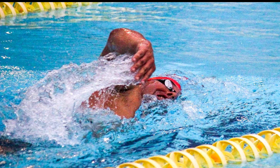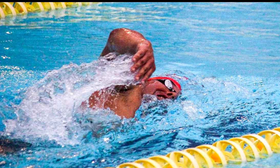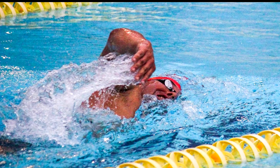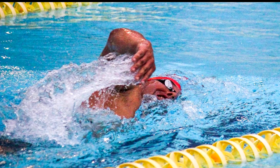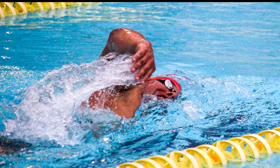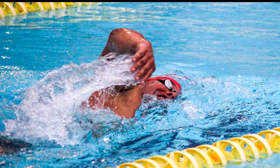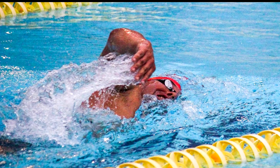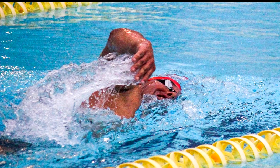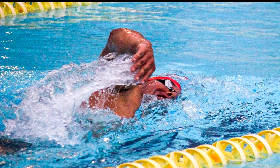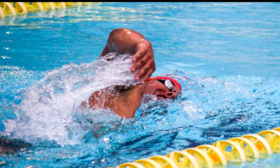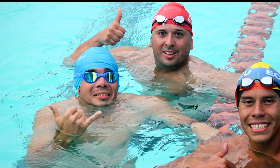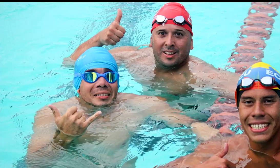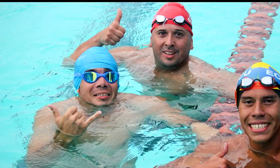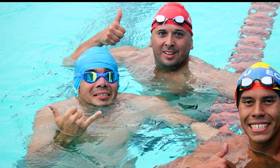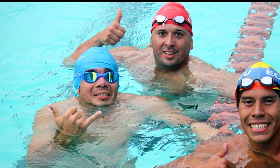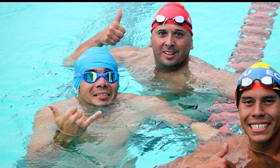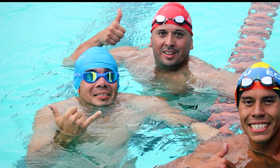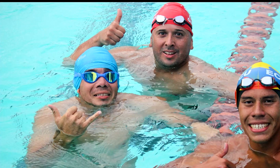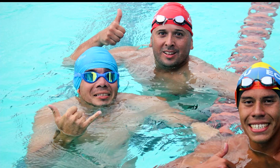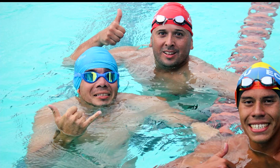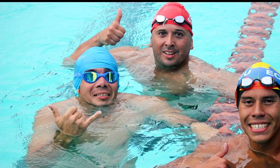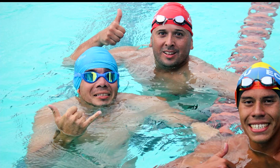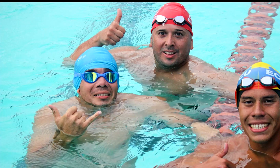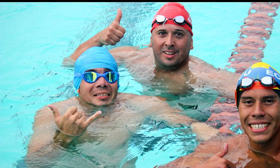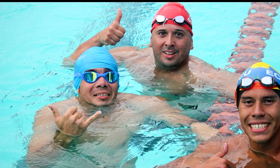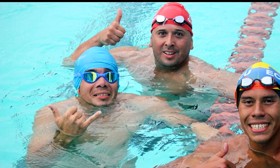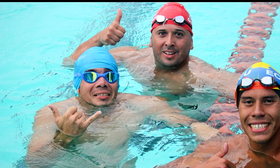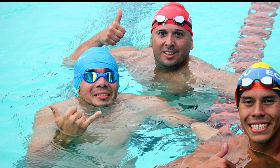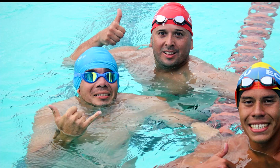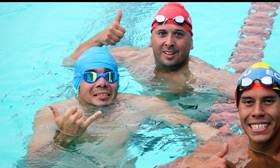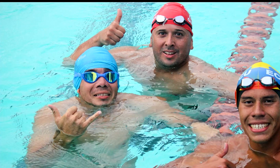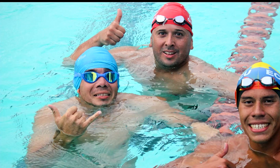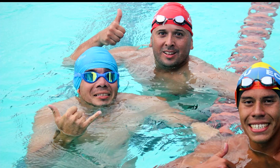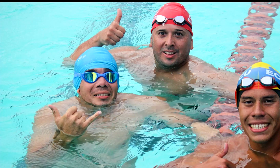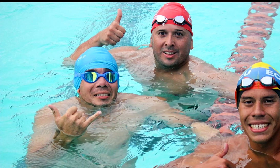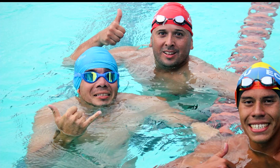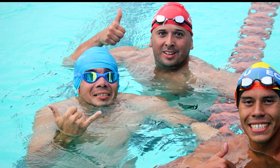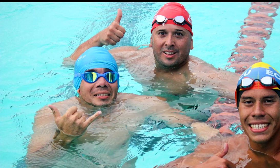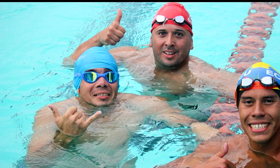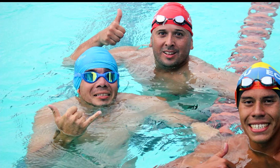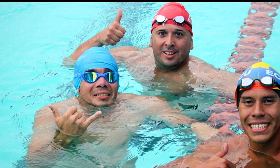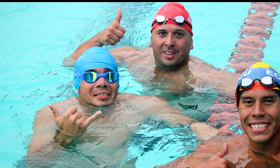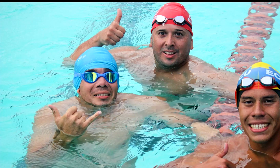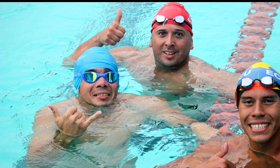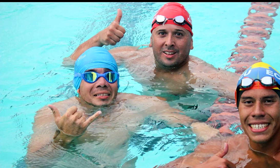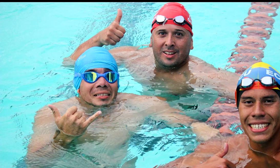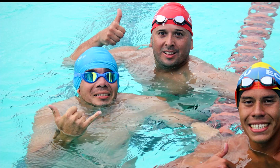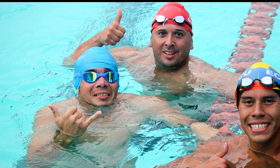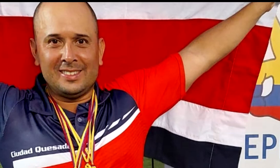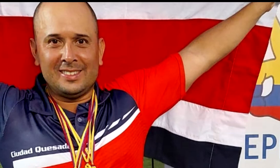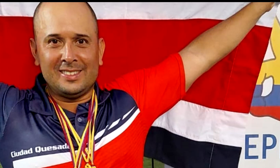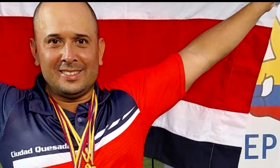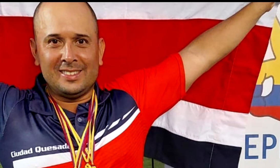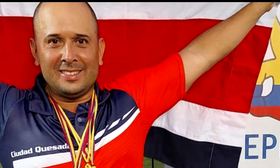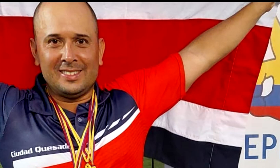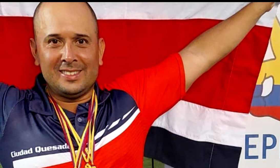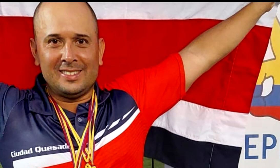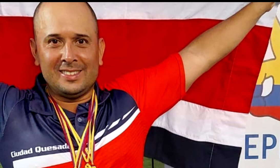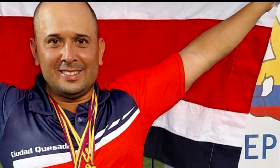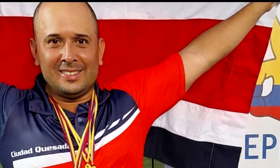por eso fue rudo y fue parte de la experiencia y en la competencia en la natación, claro. Dejar en alto